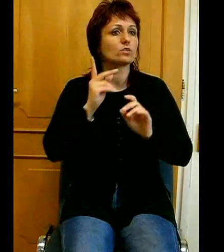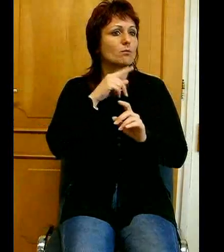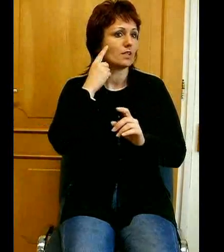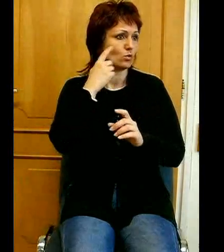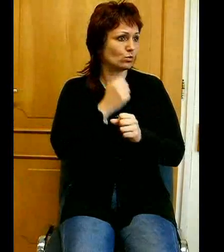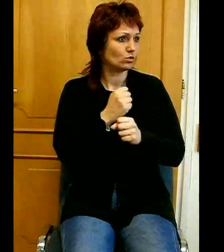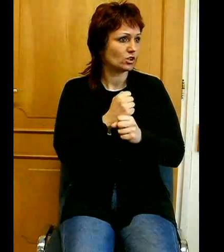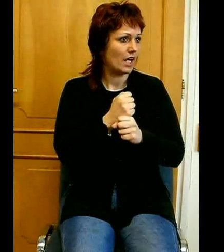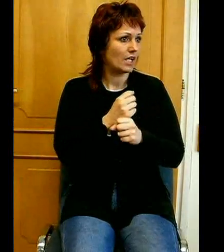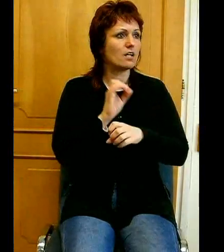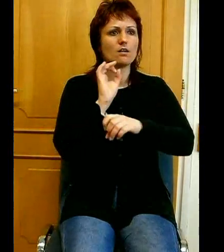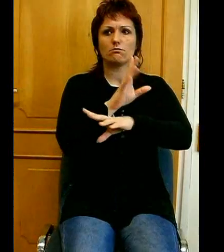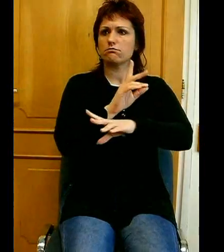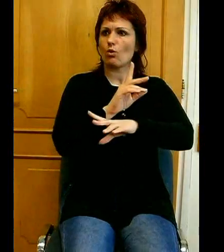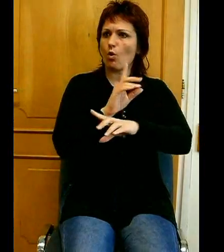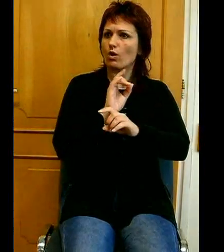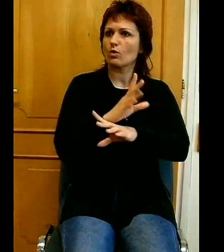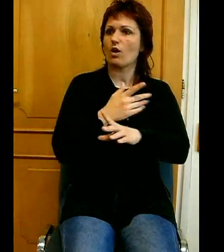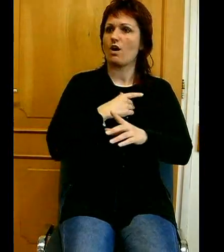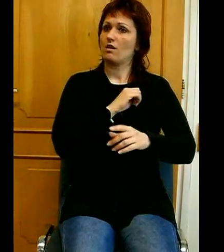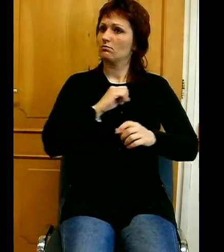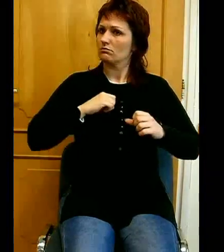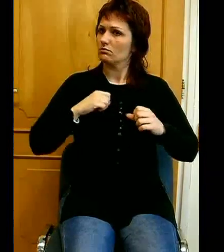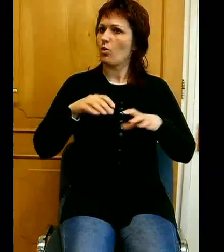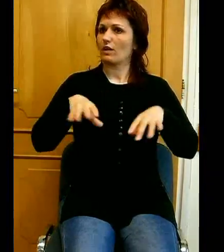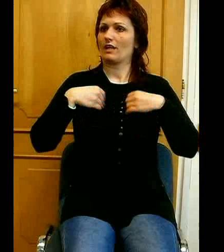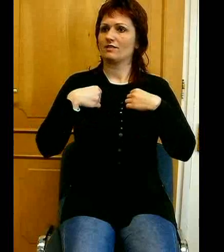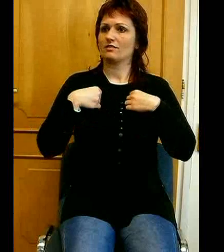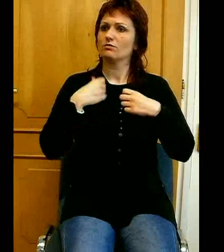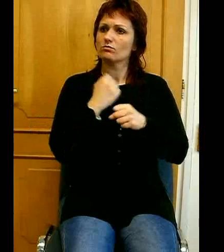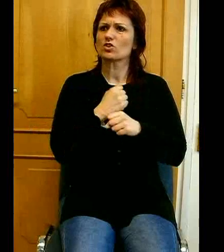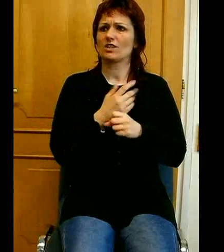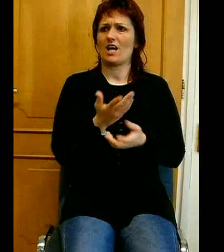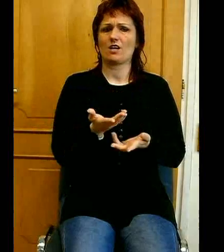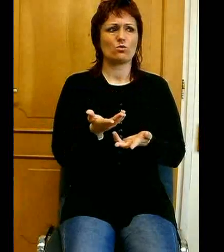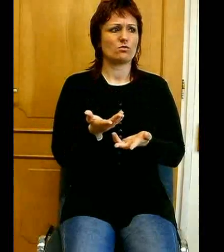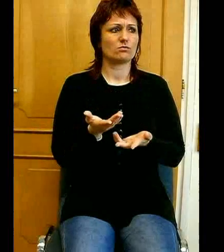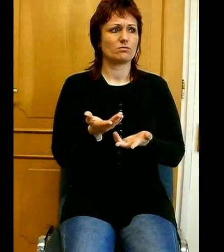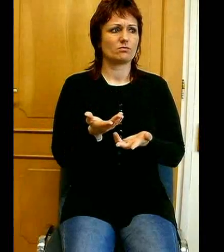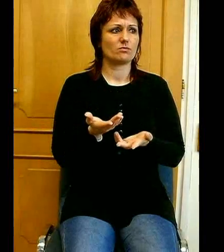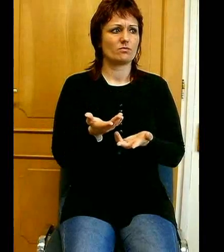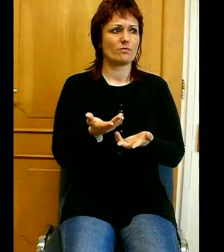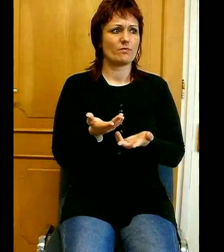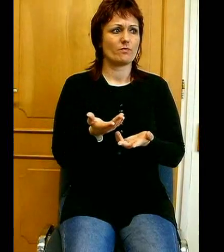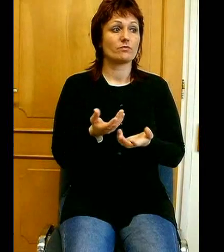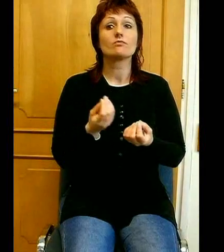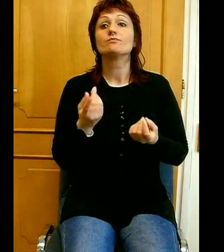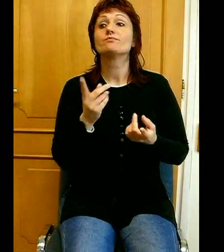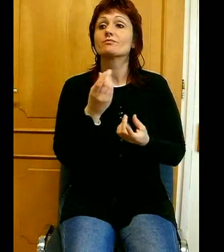boldogan önként tegyük meg, akár áldozatok árán is. Na de mi az a jó, amit ebben a